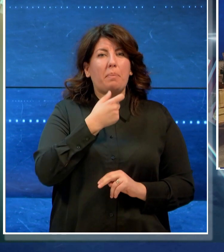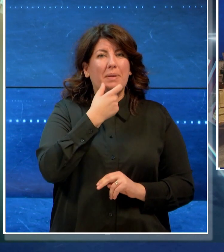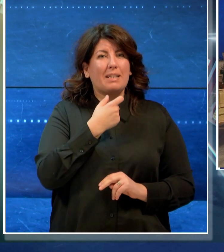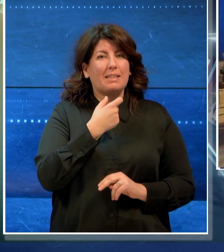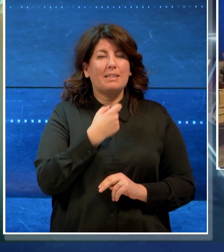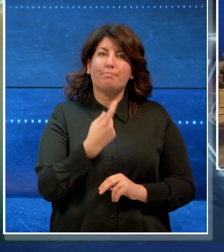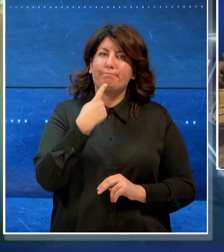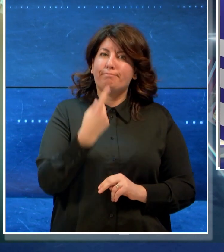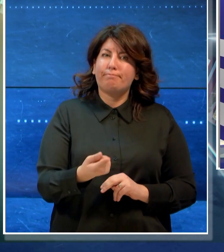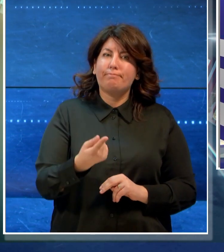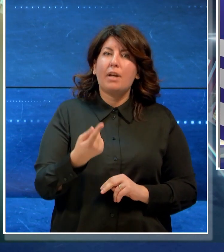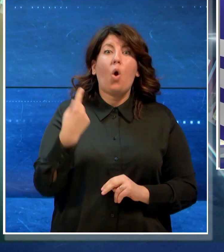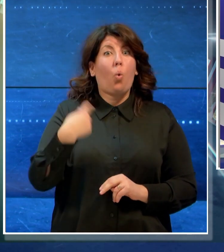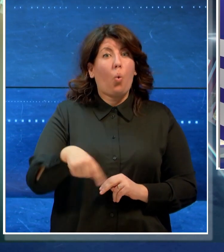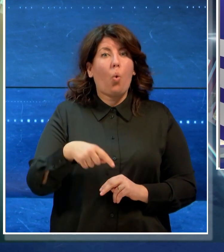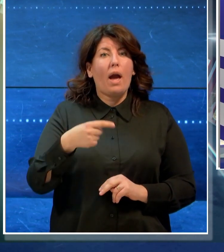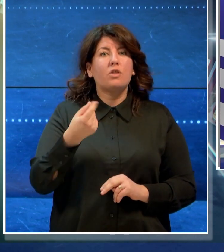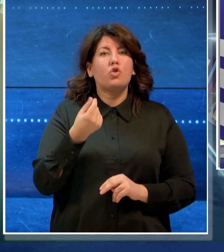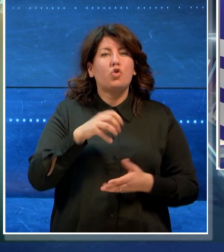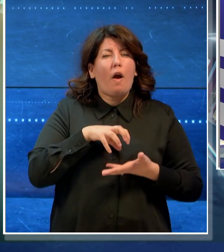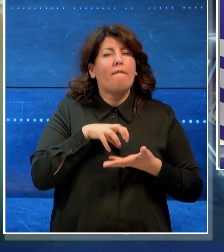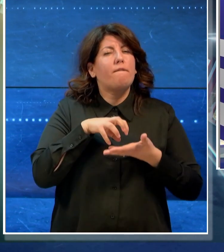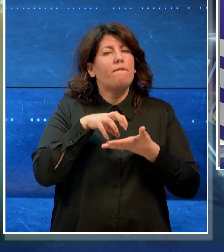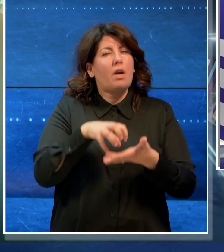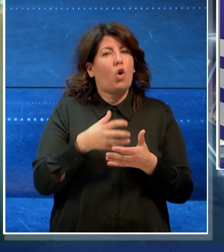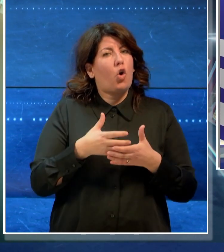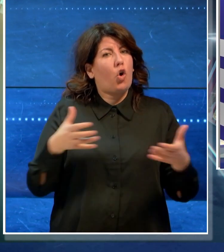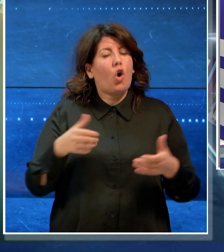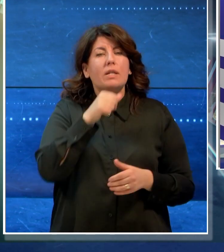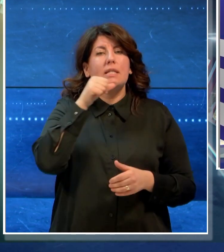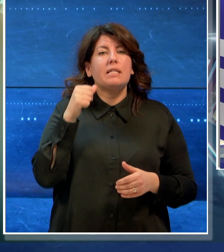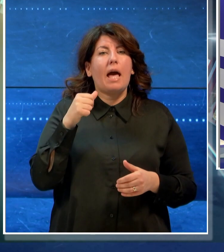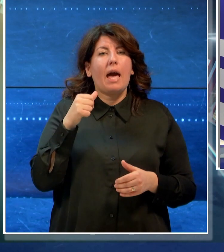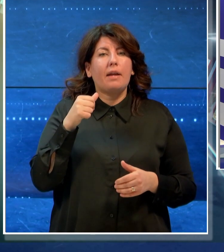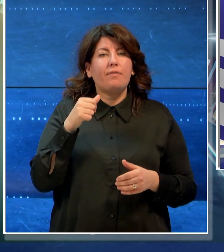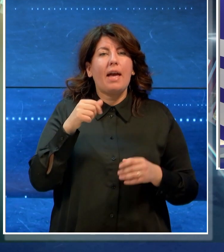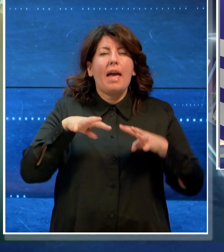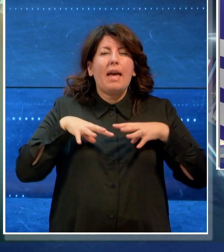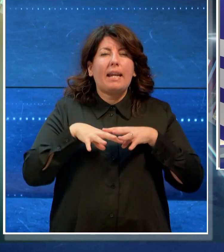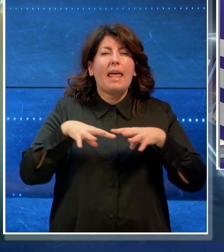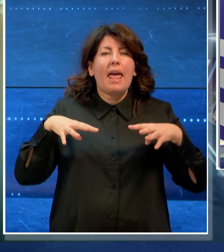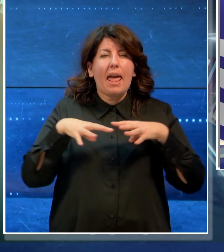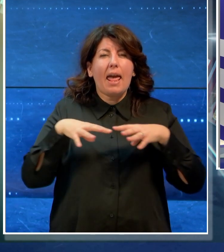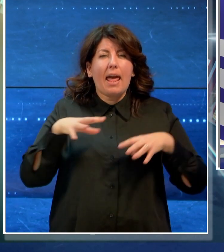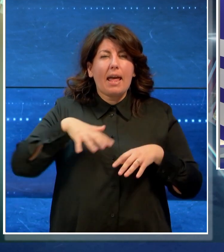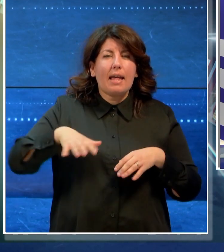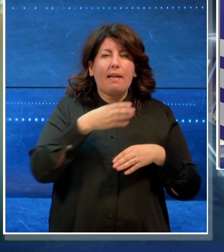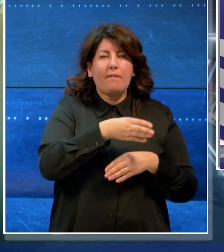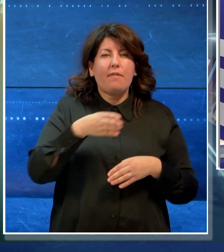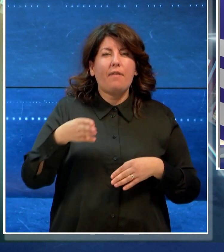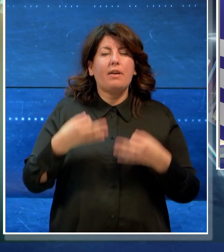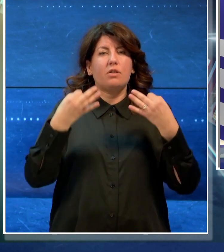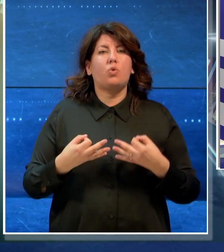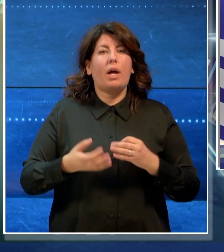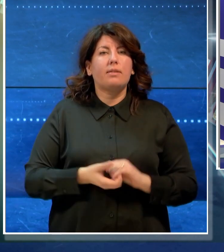di un grosso investimento utile a mettere in sicurezza la rete viaria del territorio.